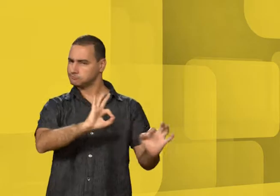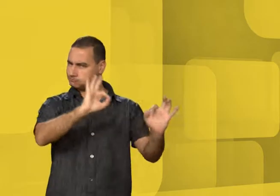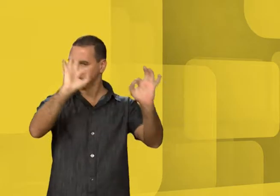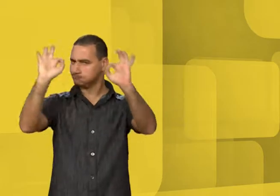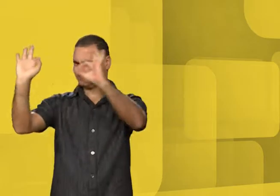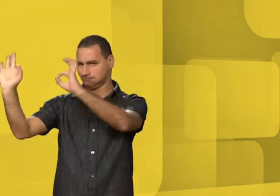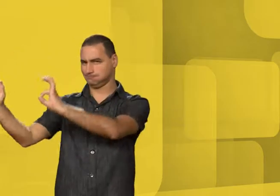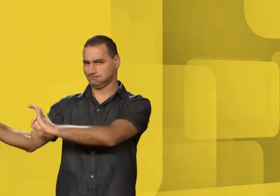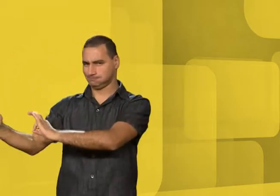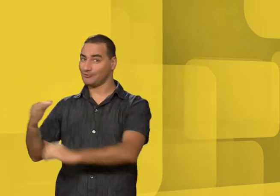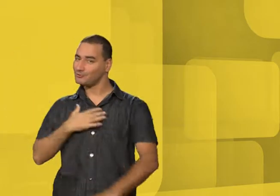Gostou?